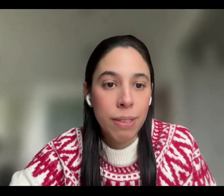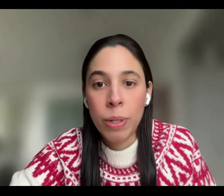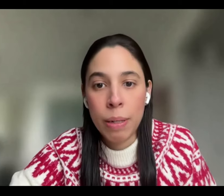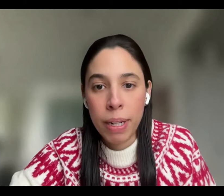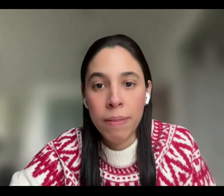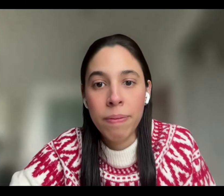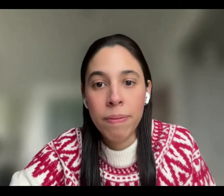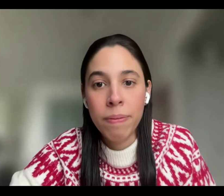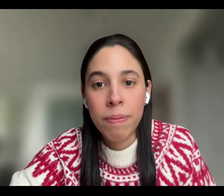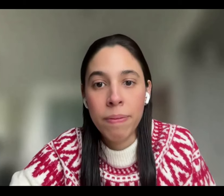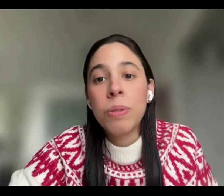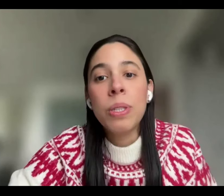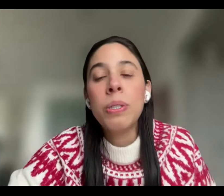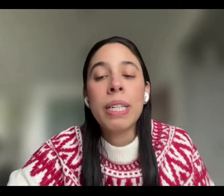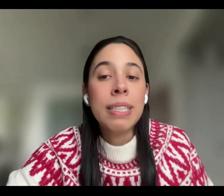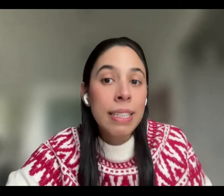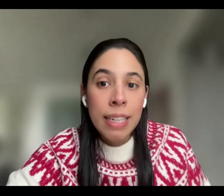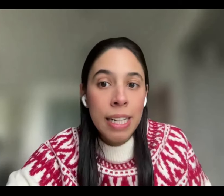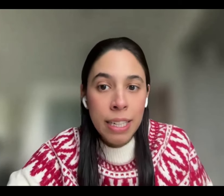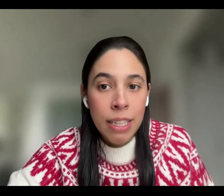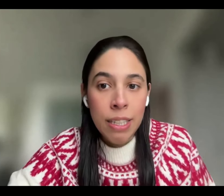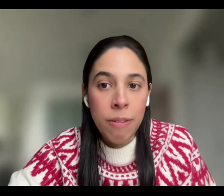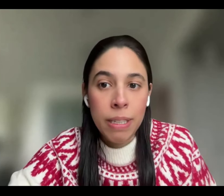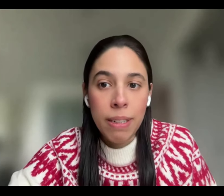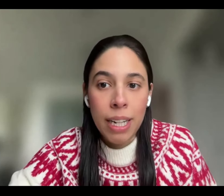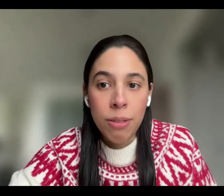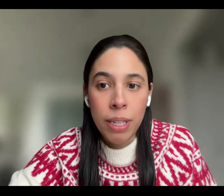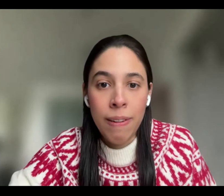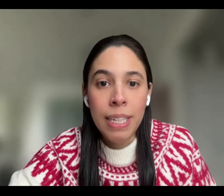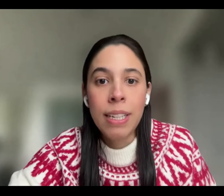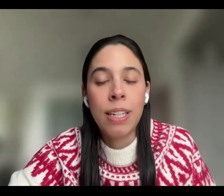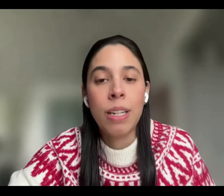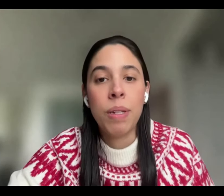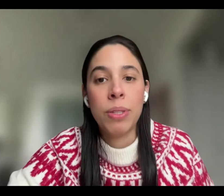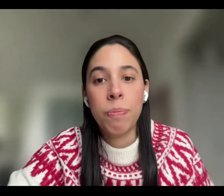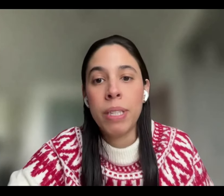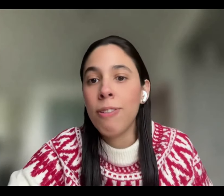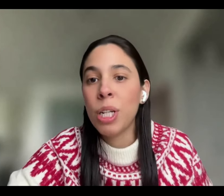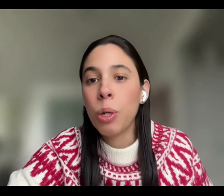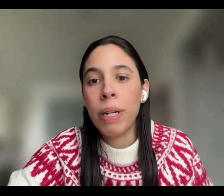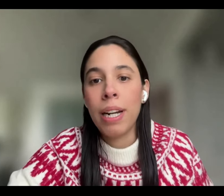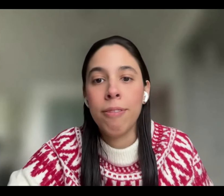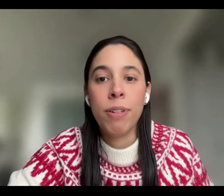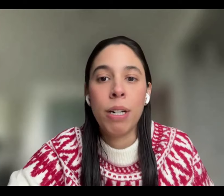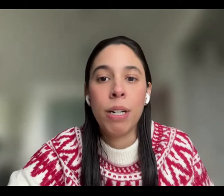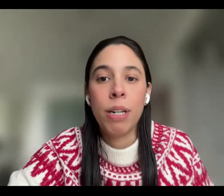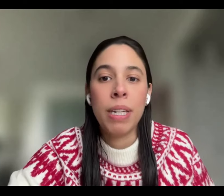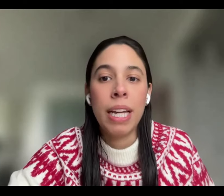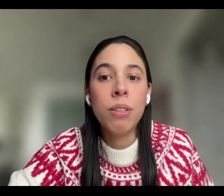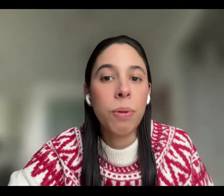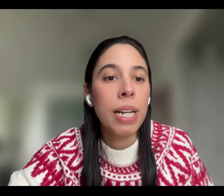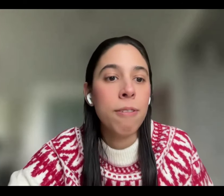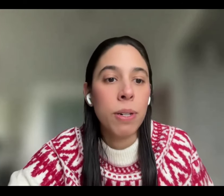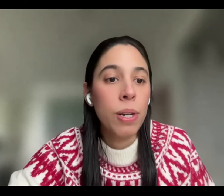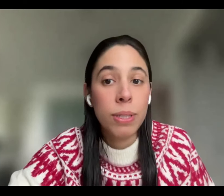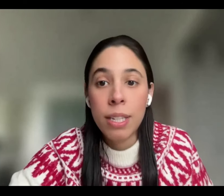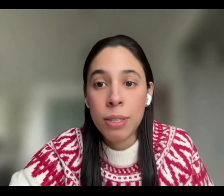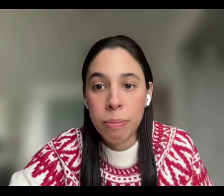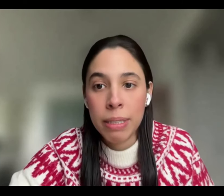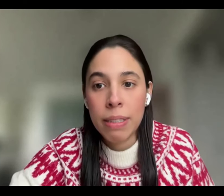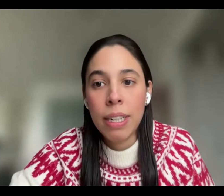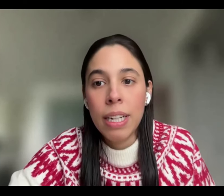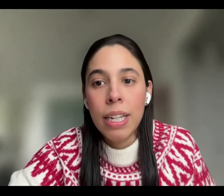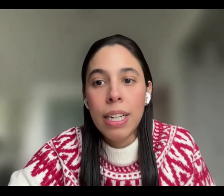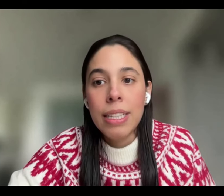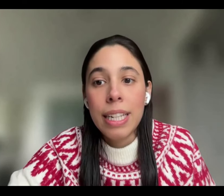esclerosis múltiple. Segundo, no existen alternativas razonables de tratamiento específico para la enfermedad o alivio de los